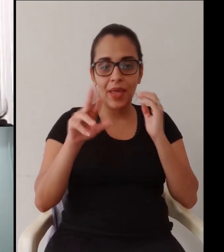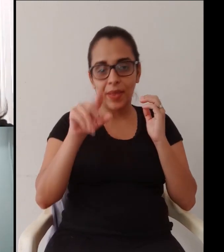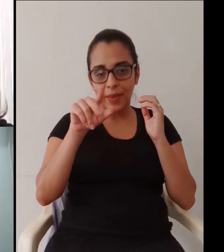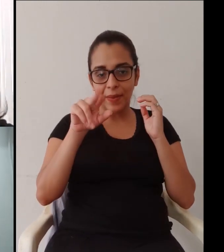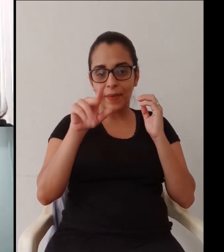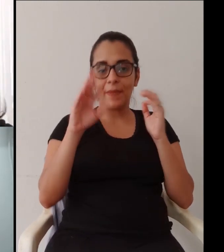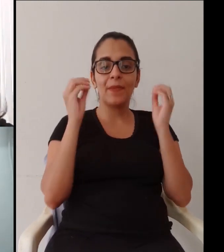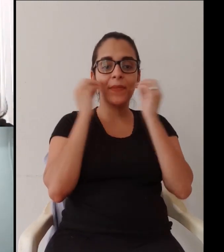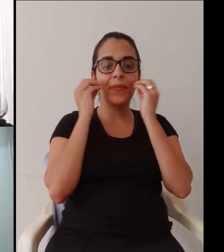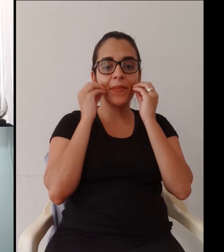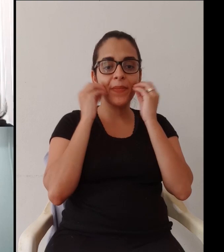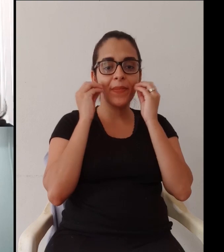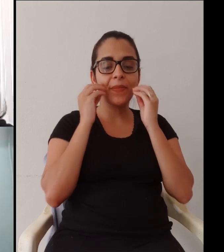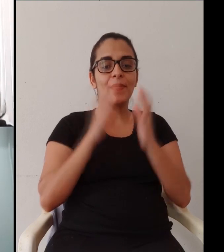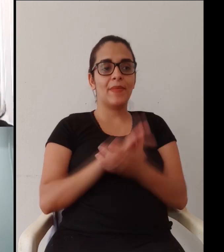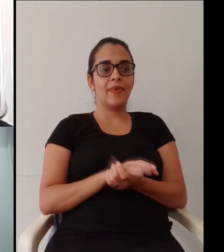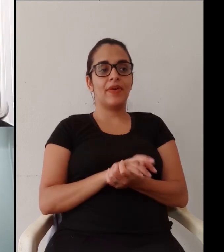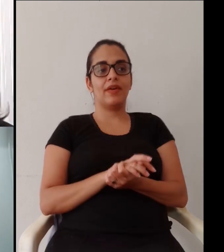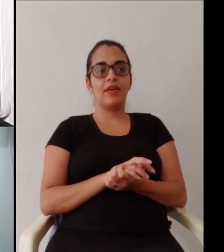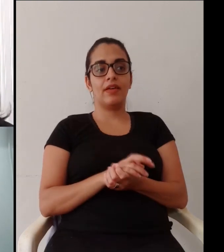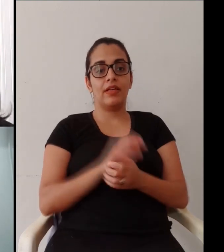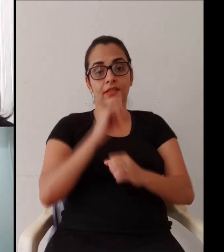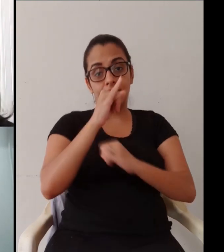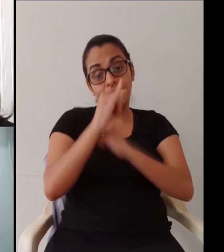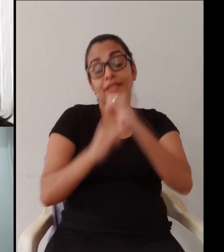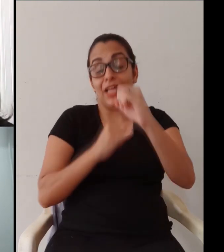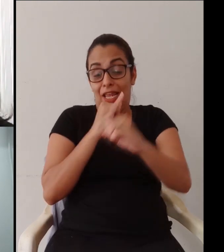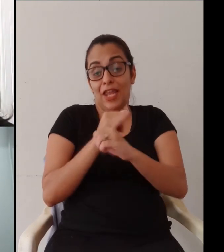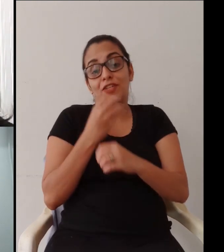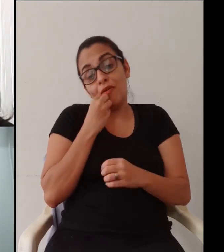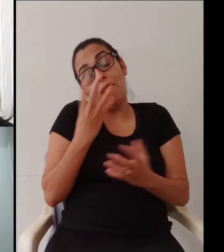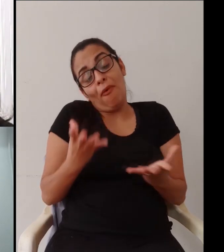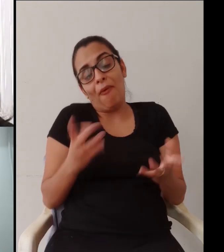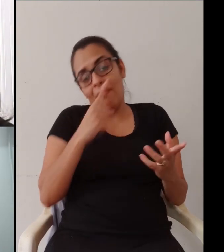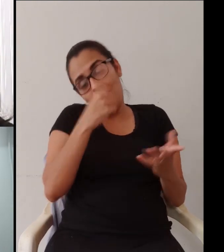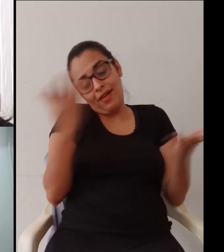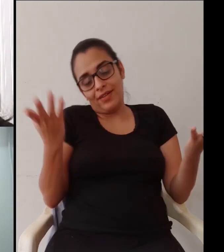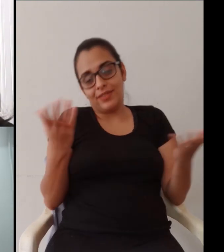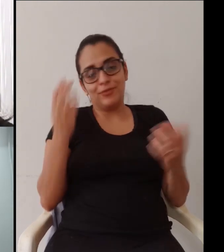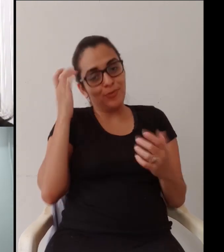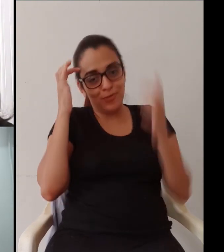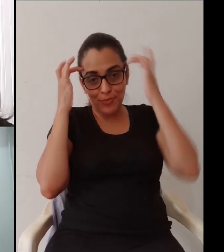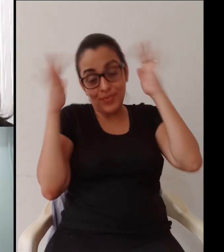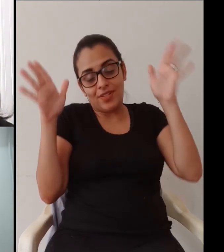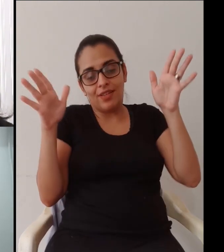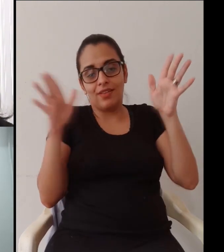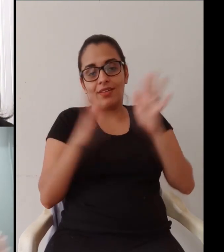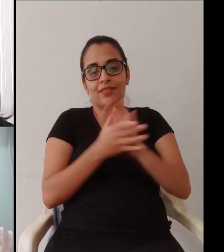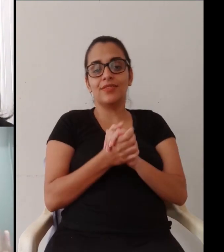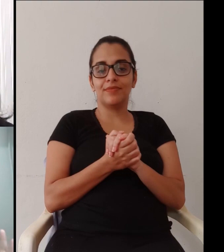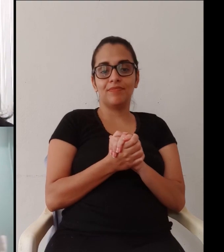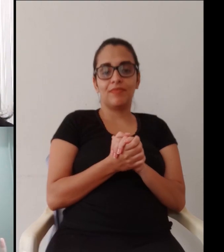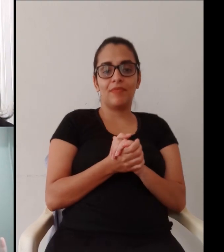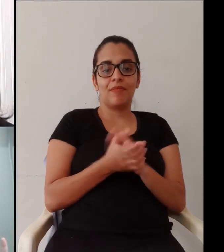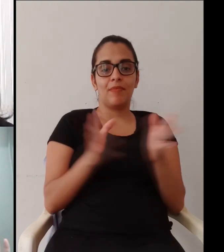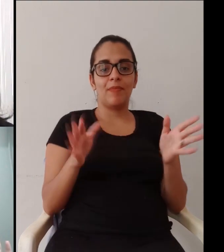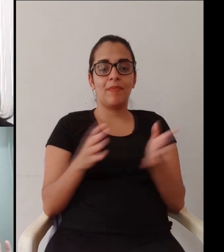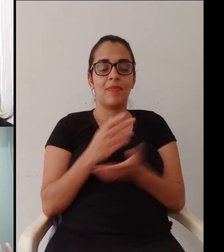semana quando eu estou lá na casa da minha madraça parênteses beijo para ela e para minha irmã que também estão assistindo espero se a